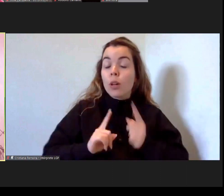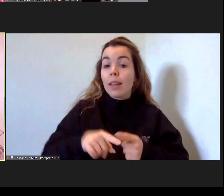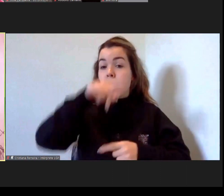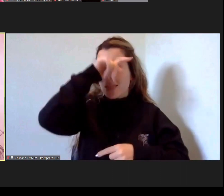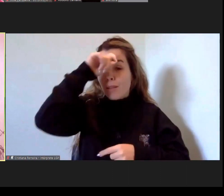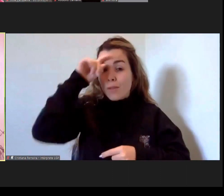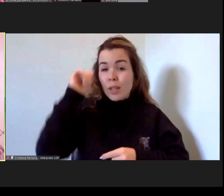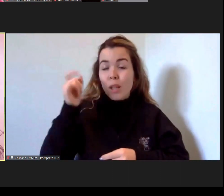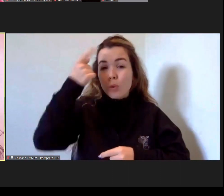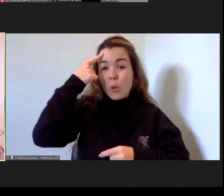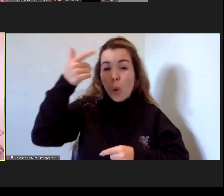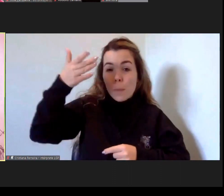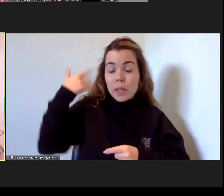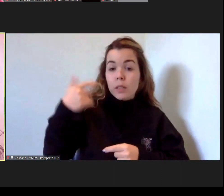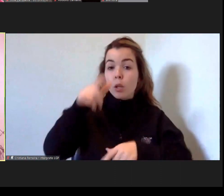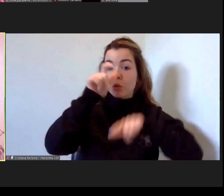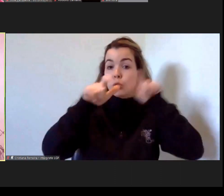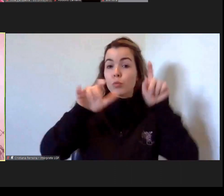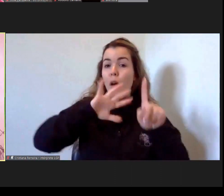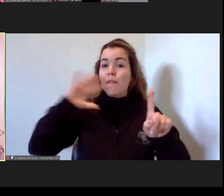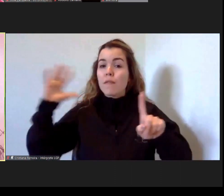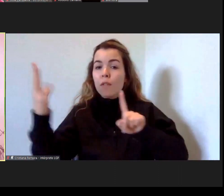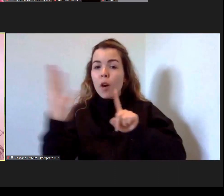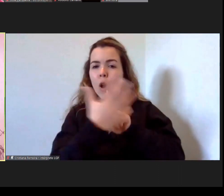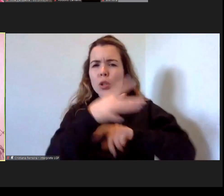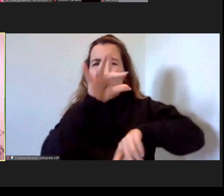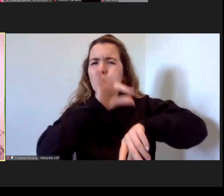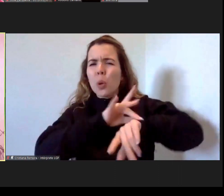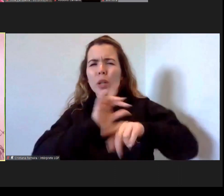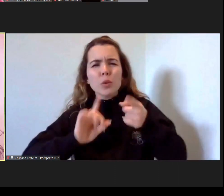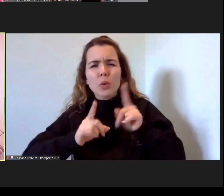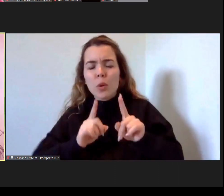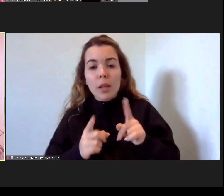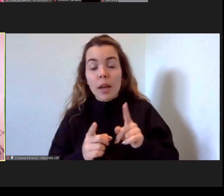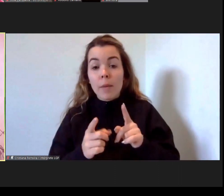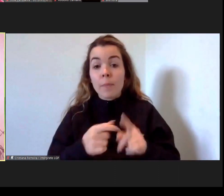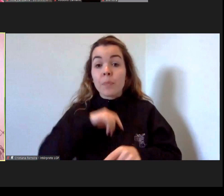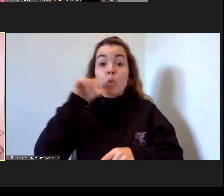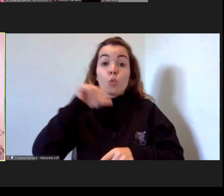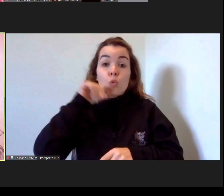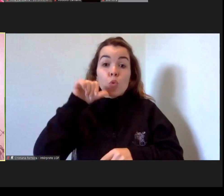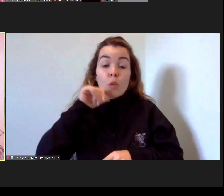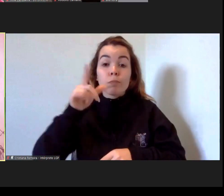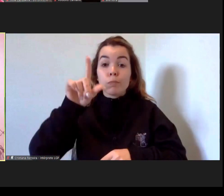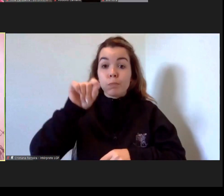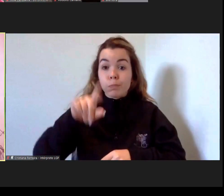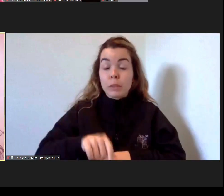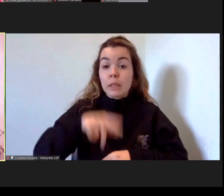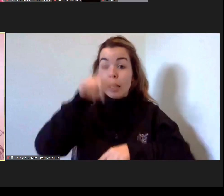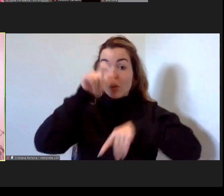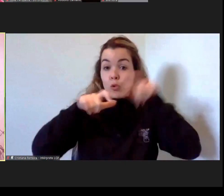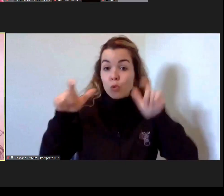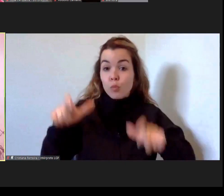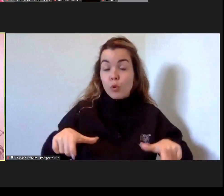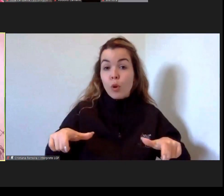das pessoas que estão à volta do que é que é esta doença depois muitas vezes as pessoas acabam por não